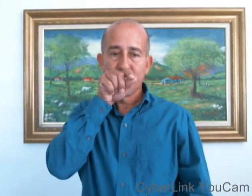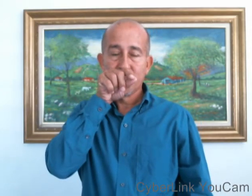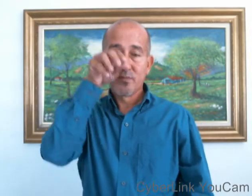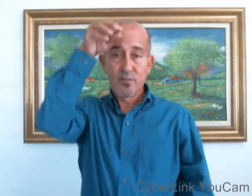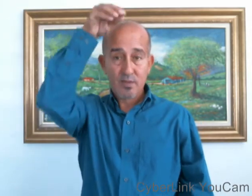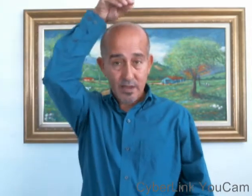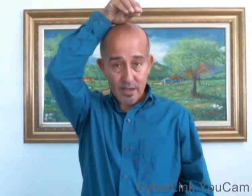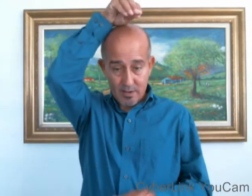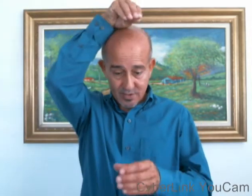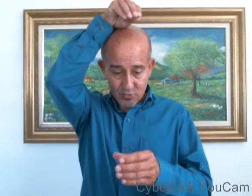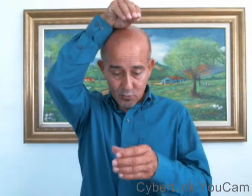El avestruz.